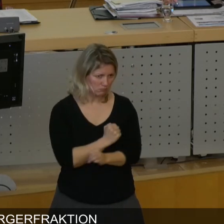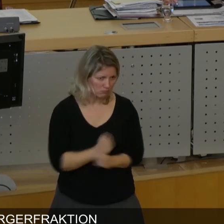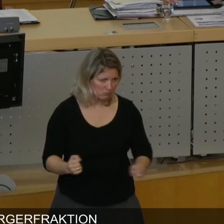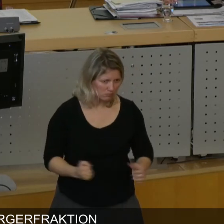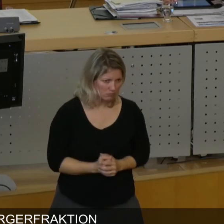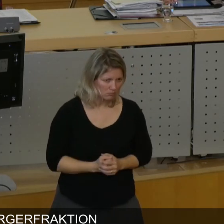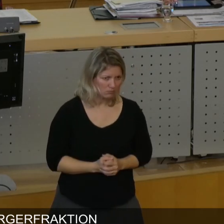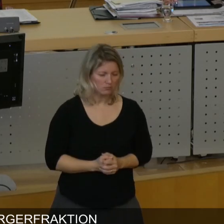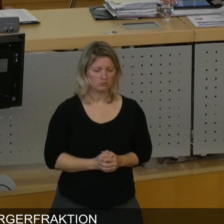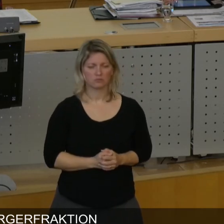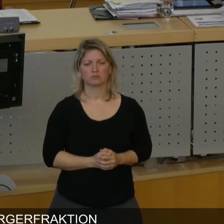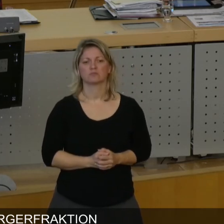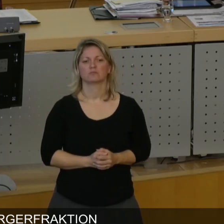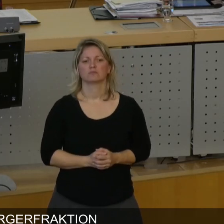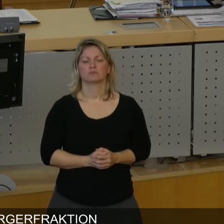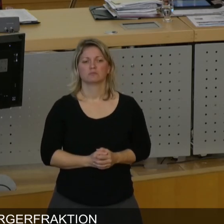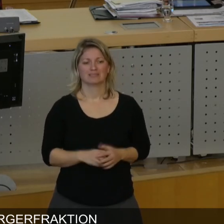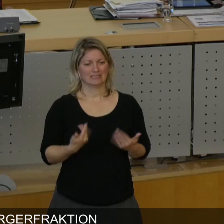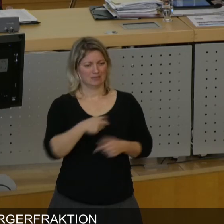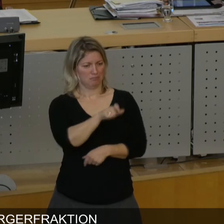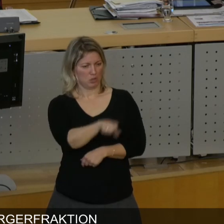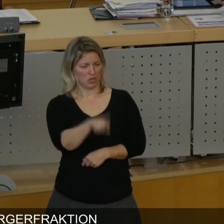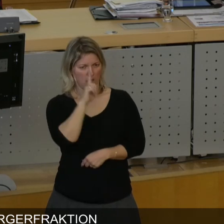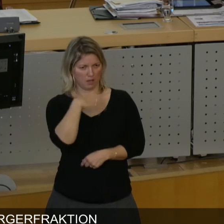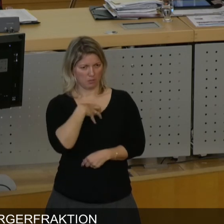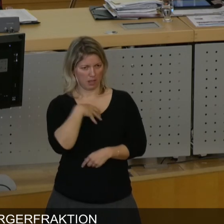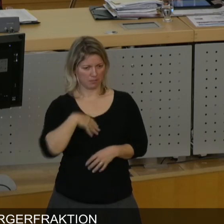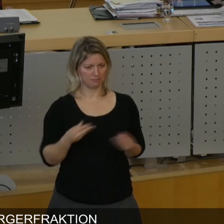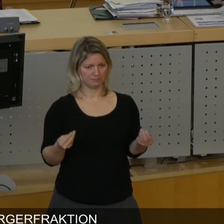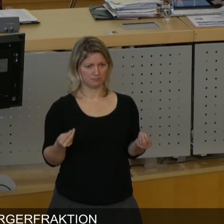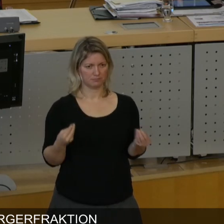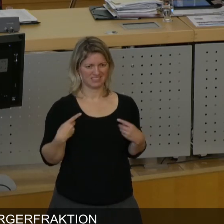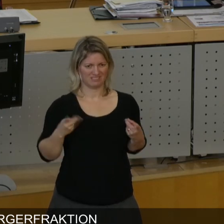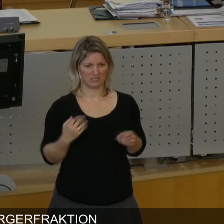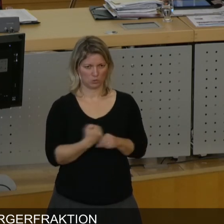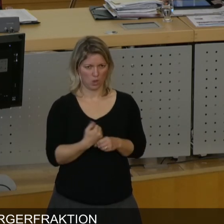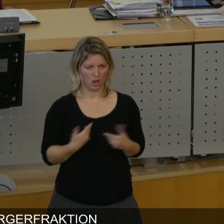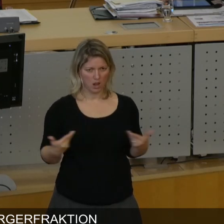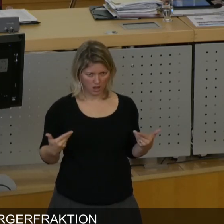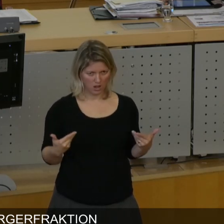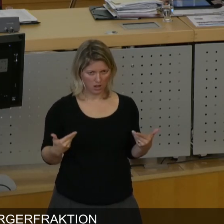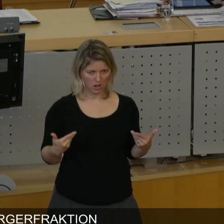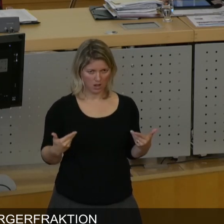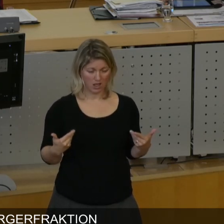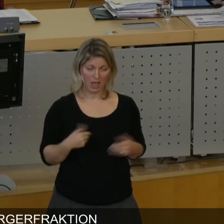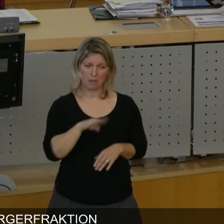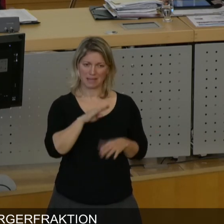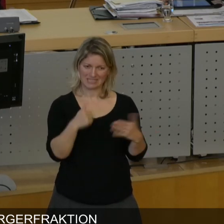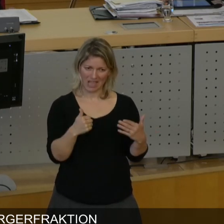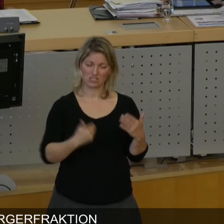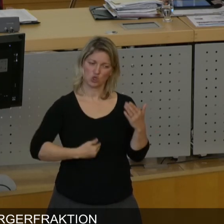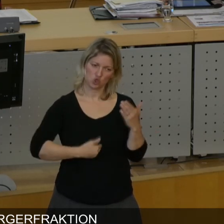Die Bürger stehen nur vor dem Problem und sagen, wie gehen wir damit um. Sie wollen die B6 neu